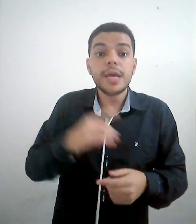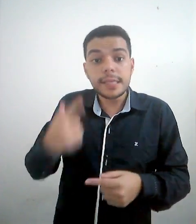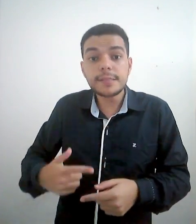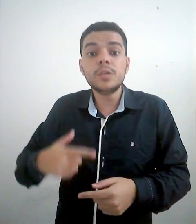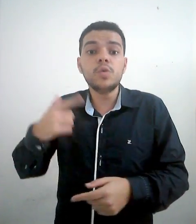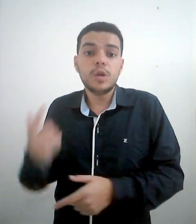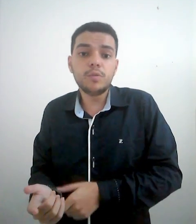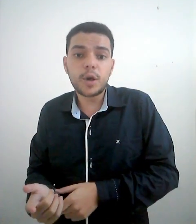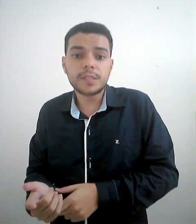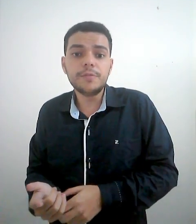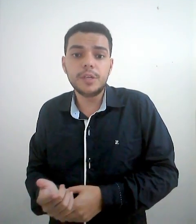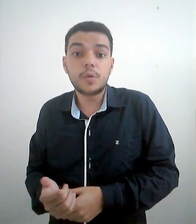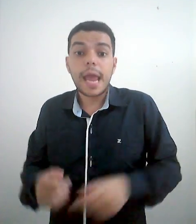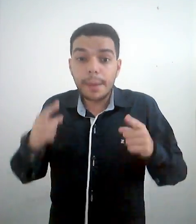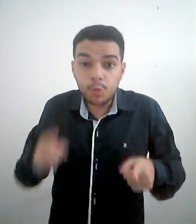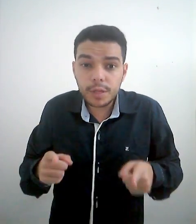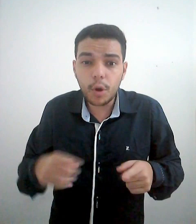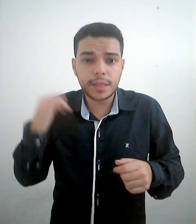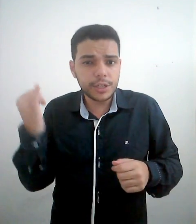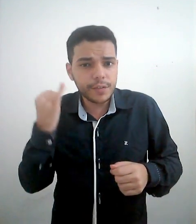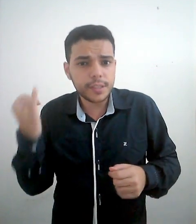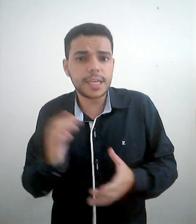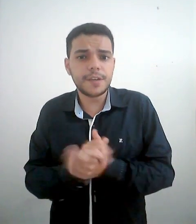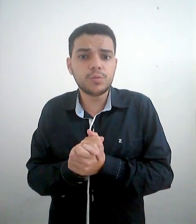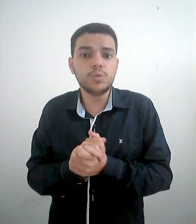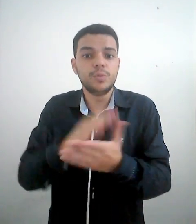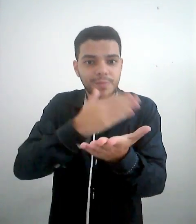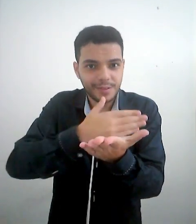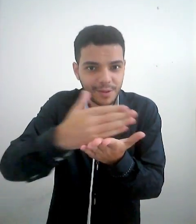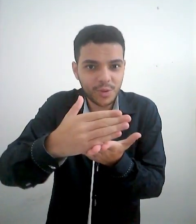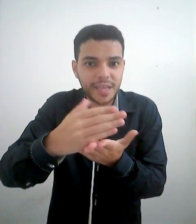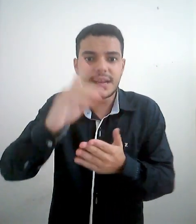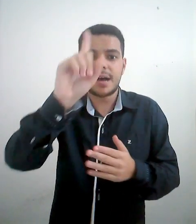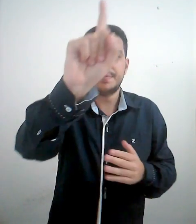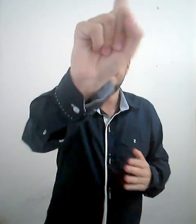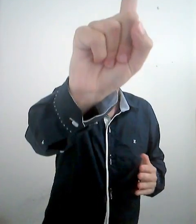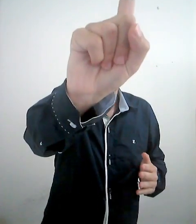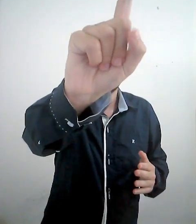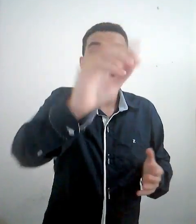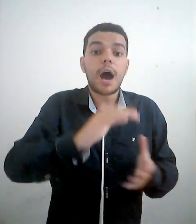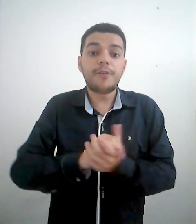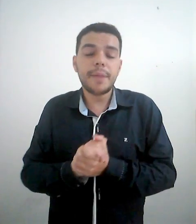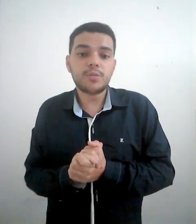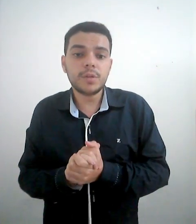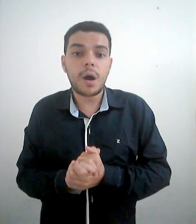e 5 no próximo vídeo. É muito importante que vocês vejam tudo. Vamos começar. Alfabeto manual.